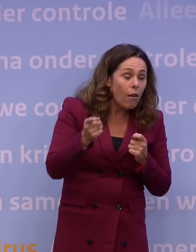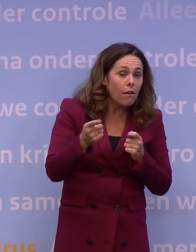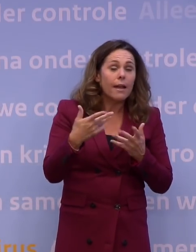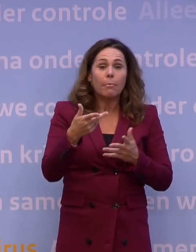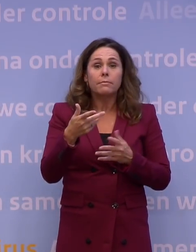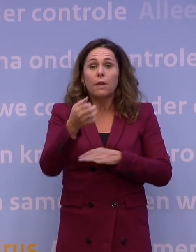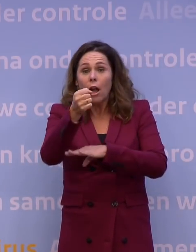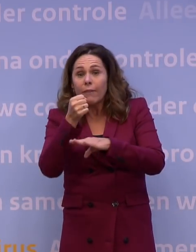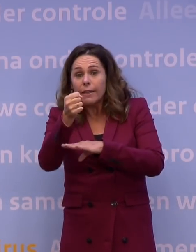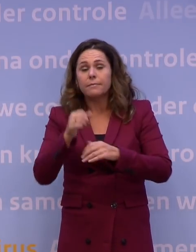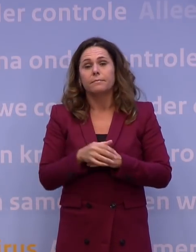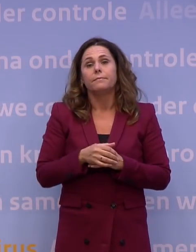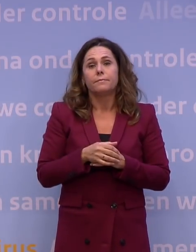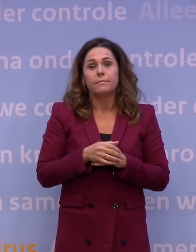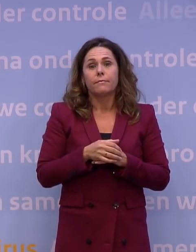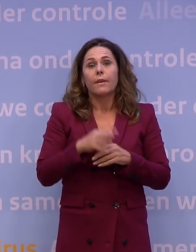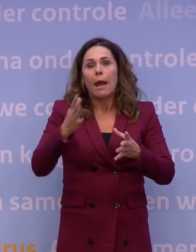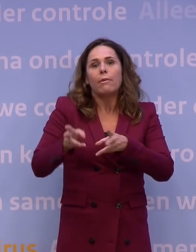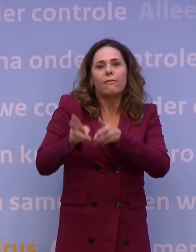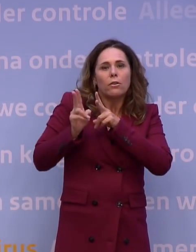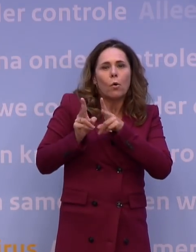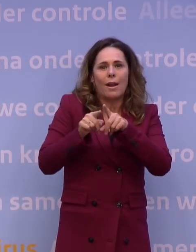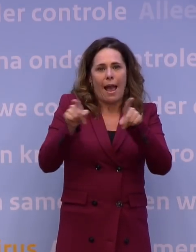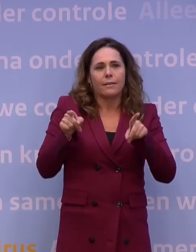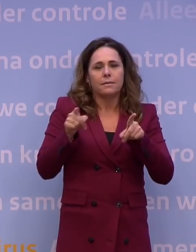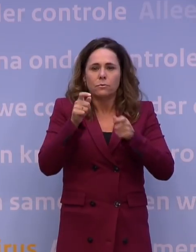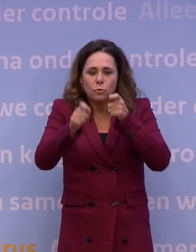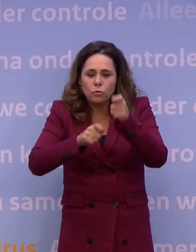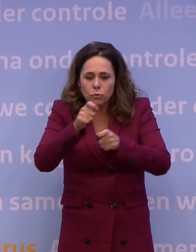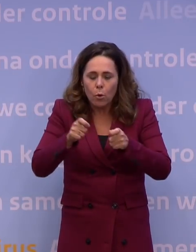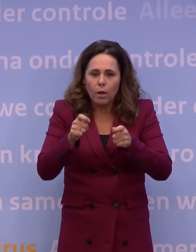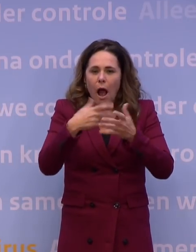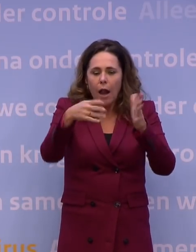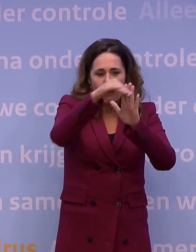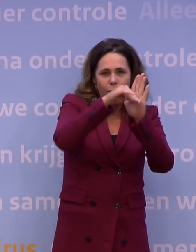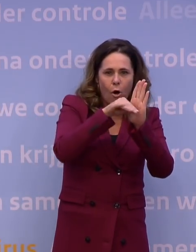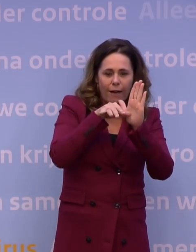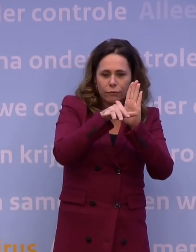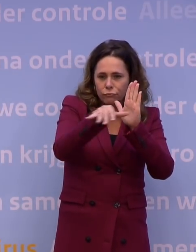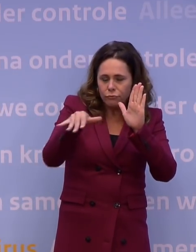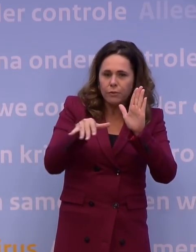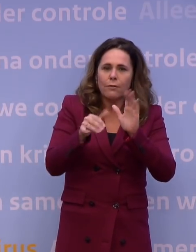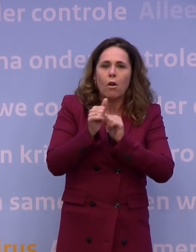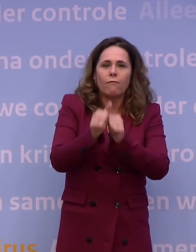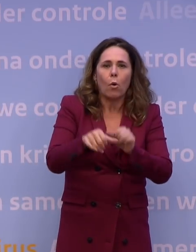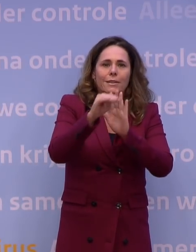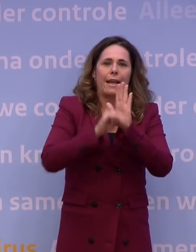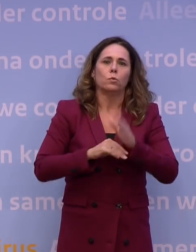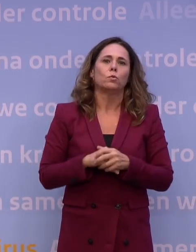ook, dan heb je ook de verantwoordelijkheid om te zorgen dat alle voorwaarden aanwezig zijn voor naleving van de regels.